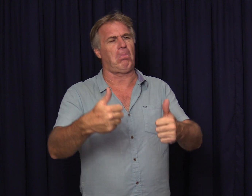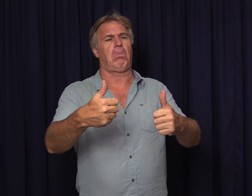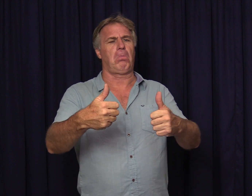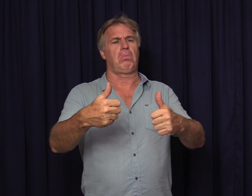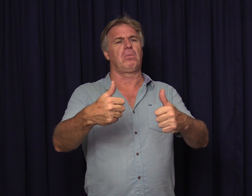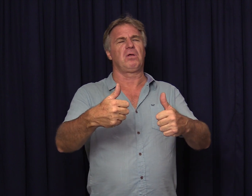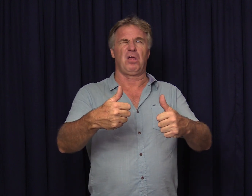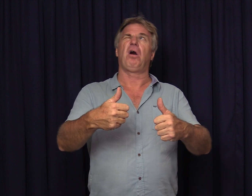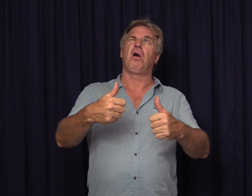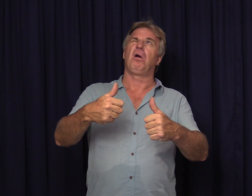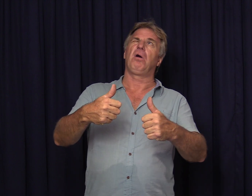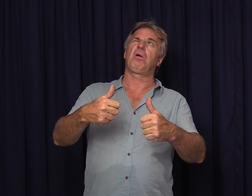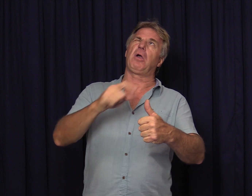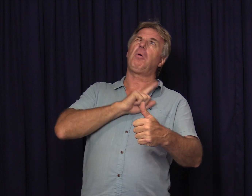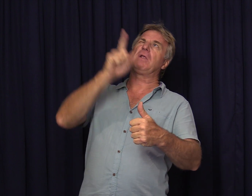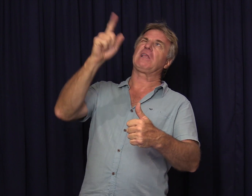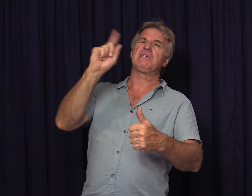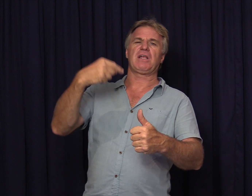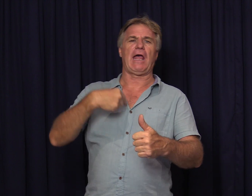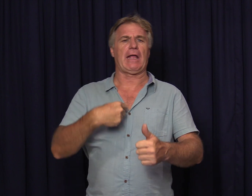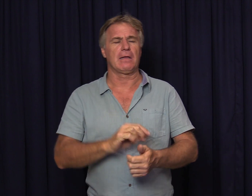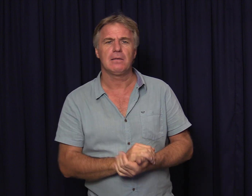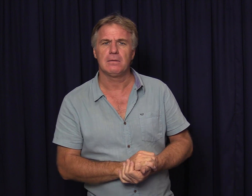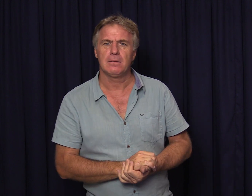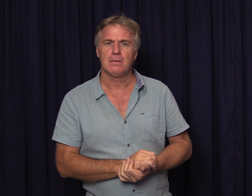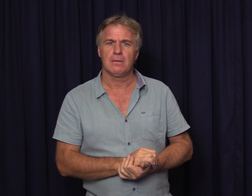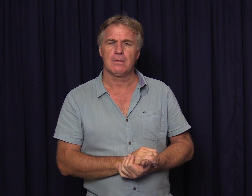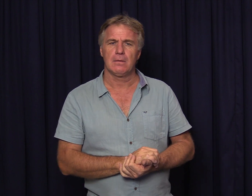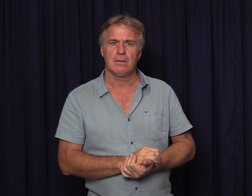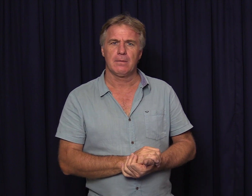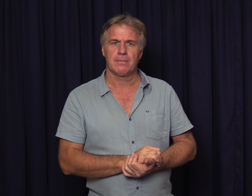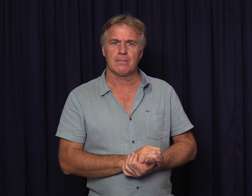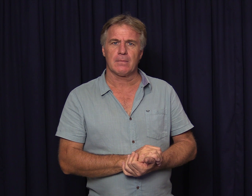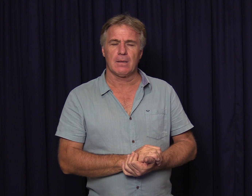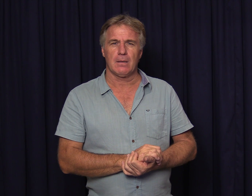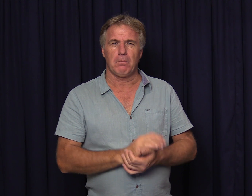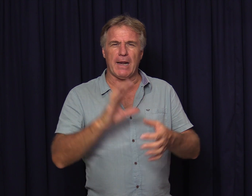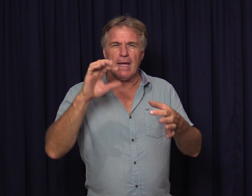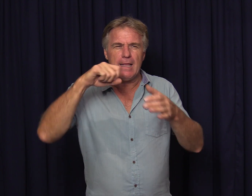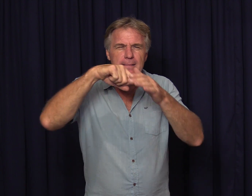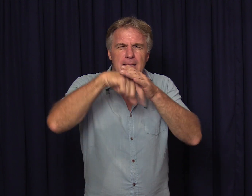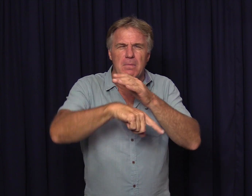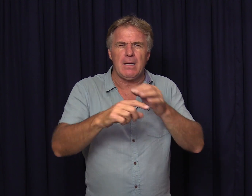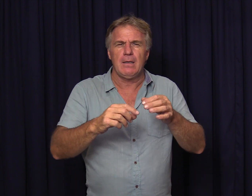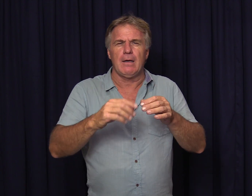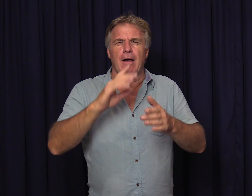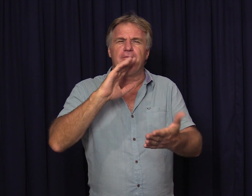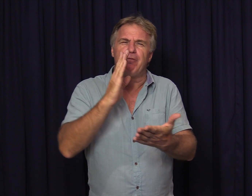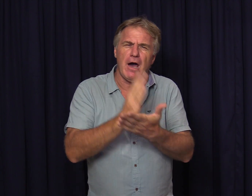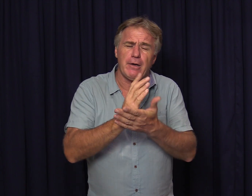ja ok omdat hy sal ek maar die intieme ware